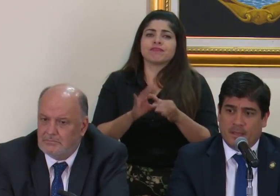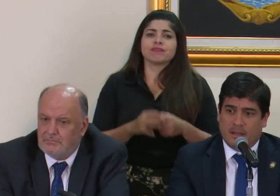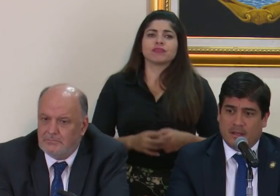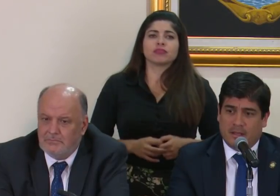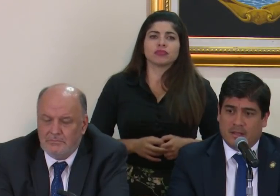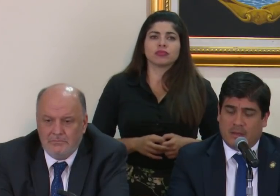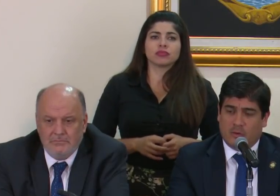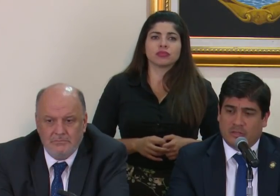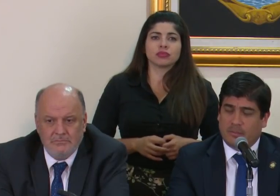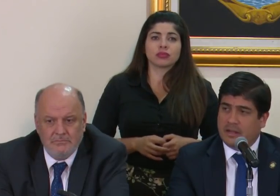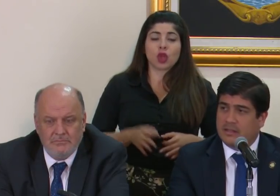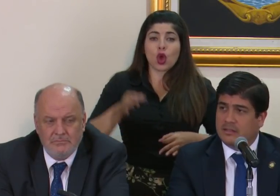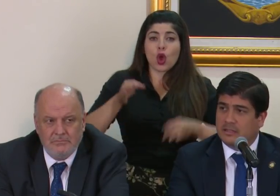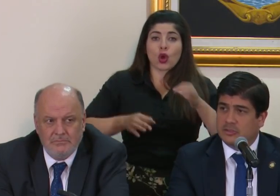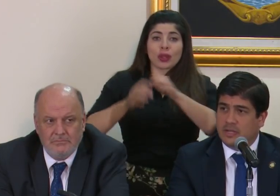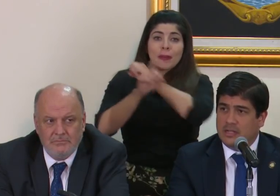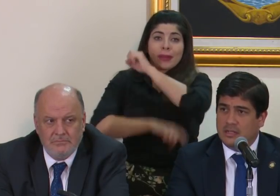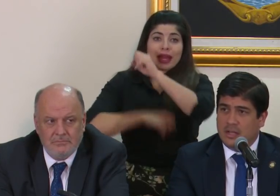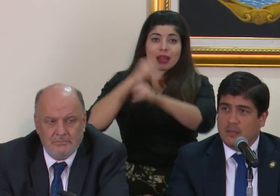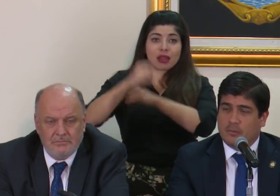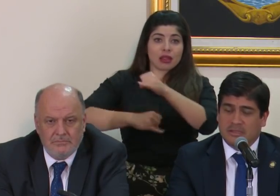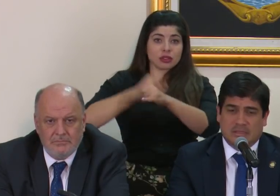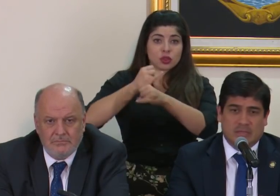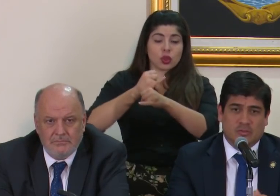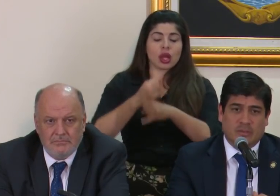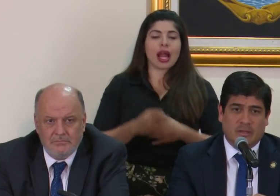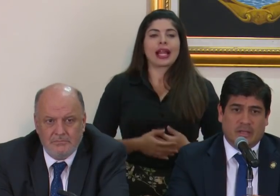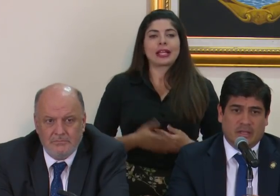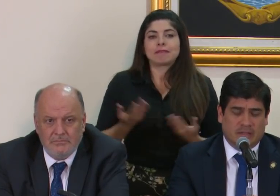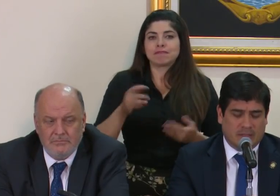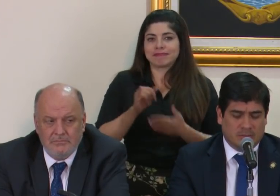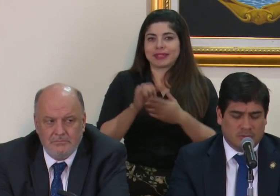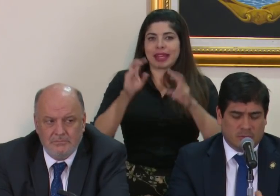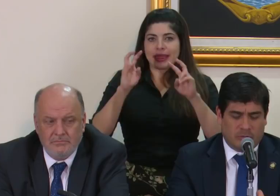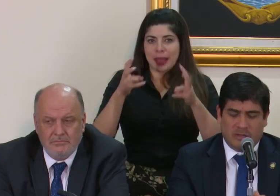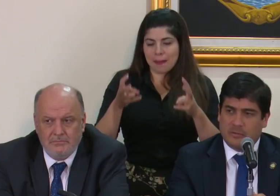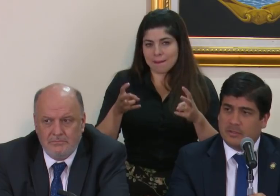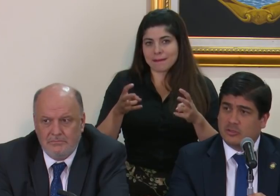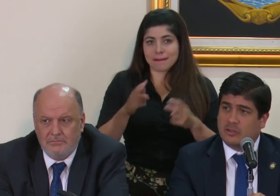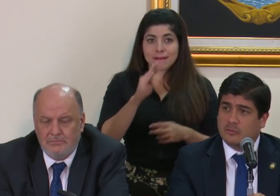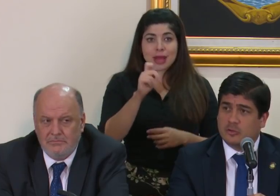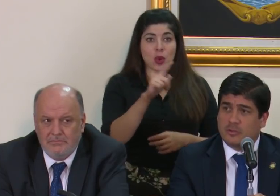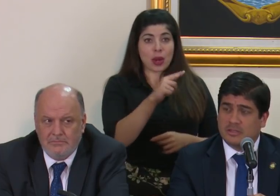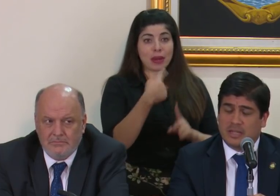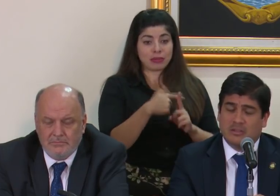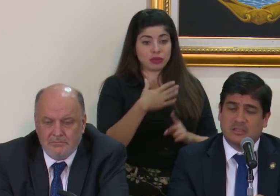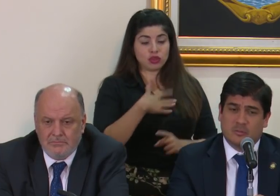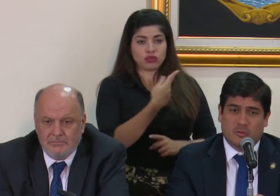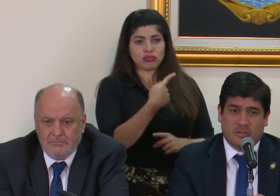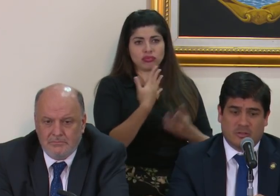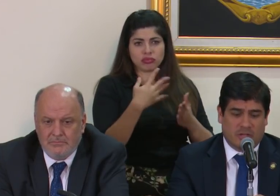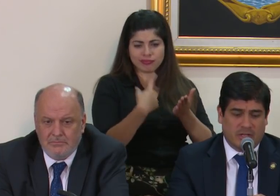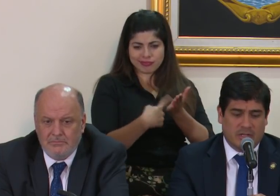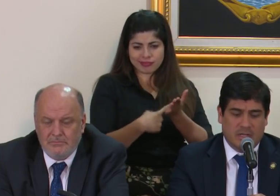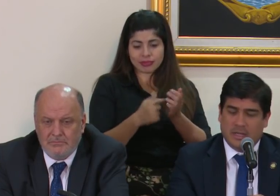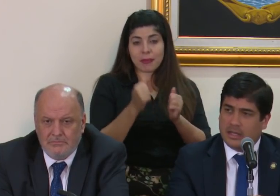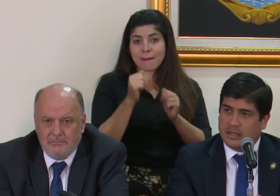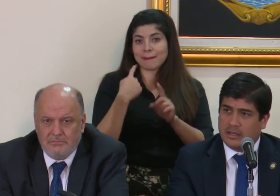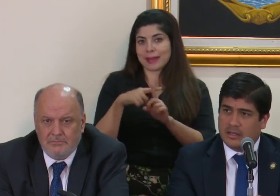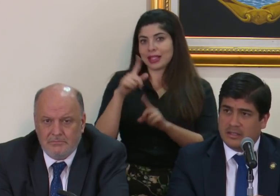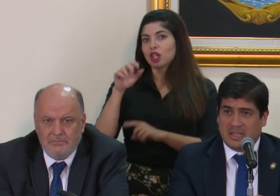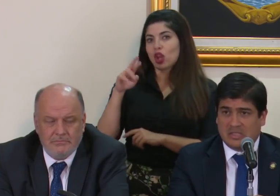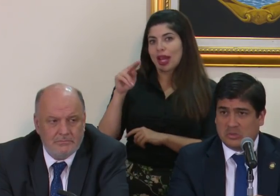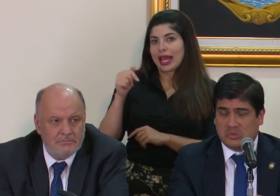Corte Penal Internacional, pues es un tema que tanto don Manuel y mi persona hemos conversado, así como doña Lorena,